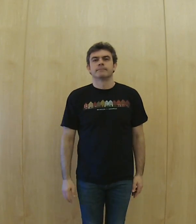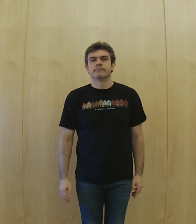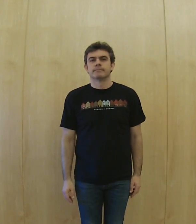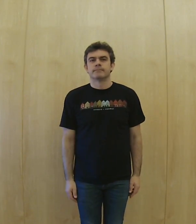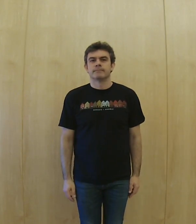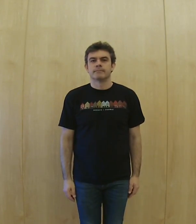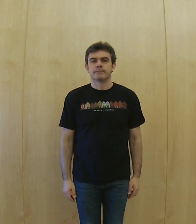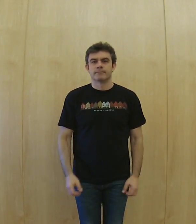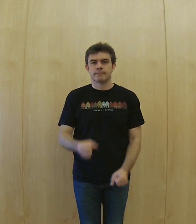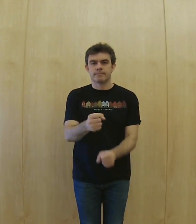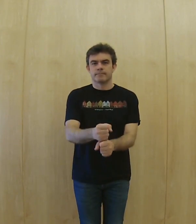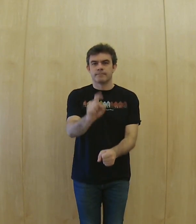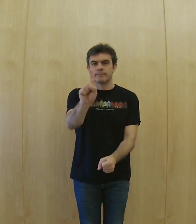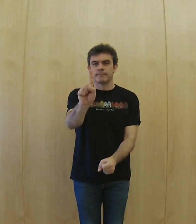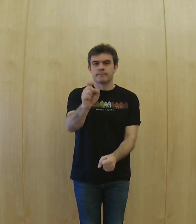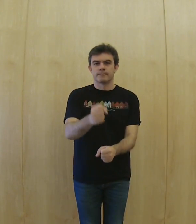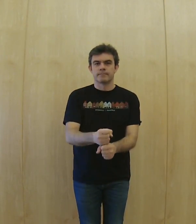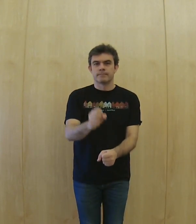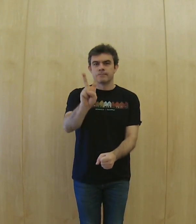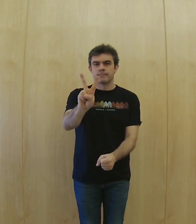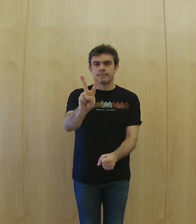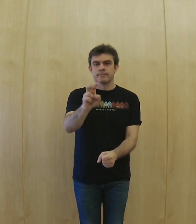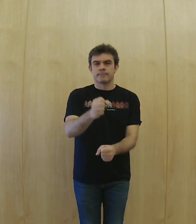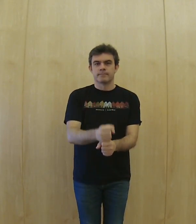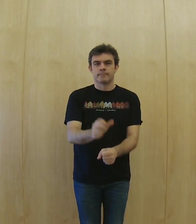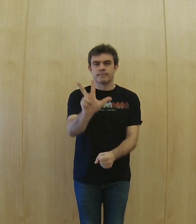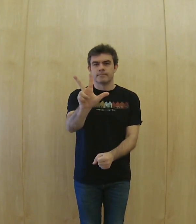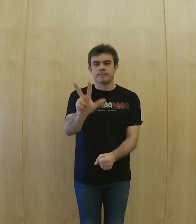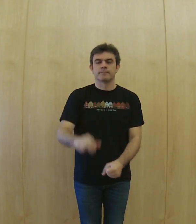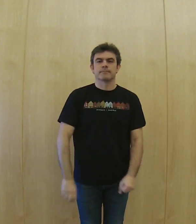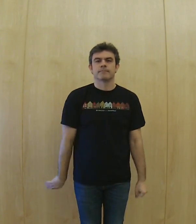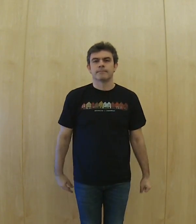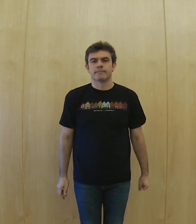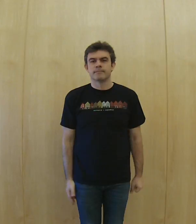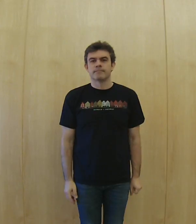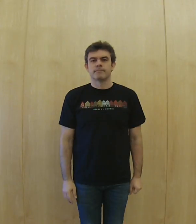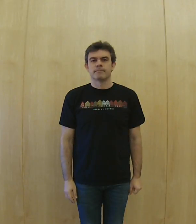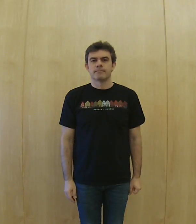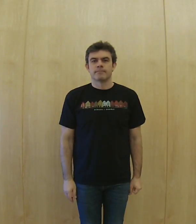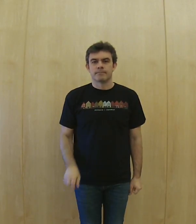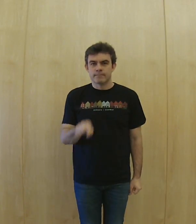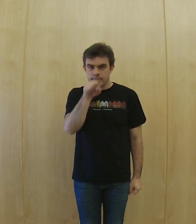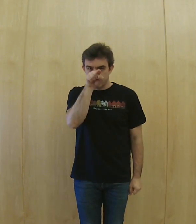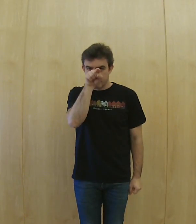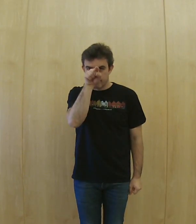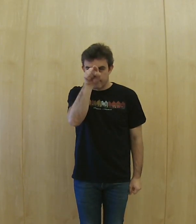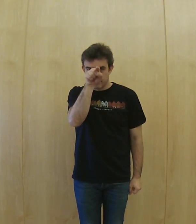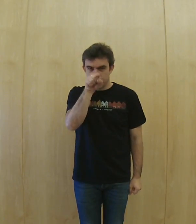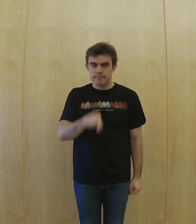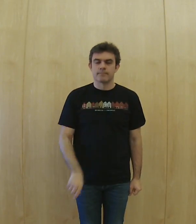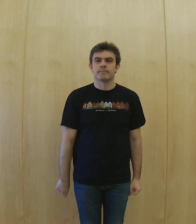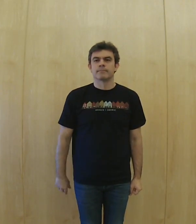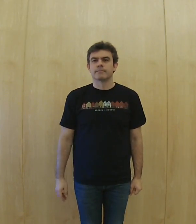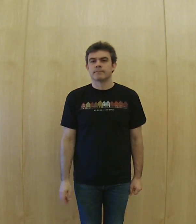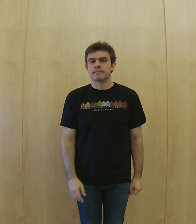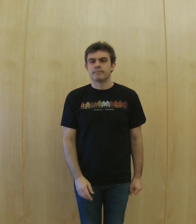grupo 1, 2, 3, tú, quien quiera,